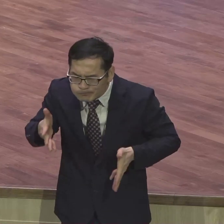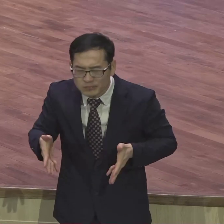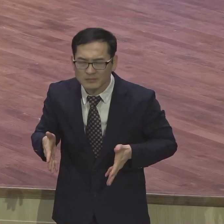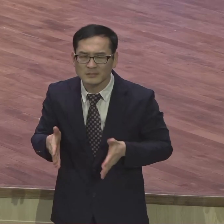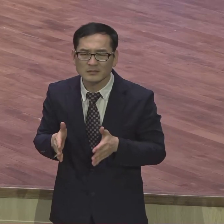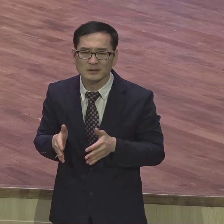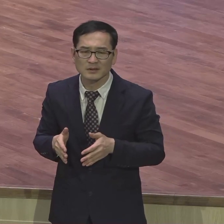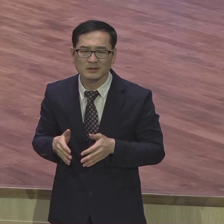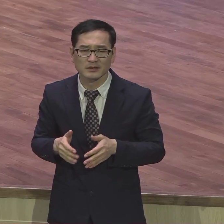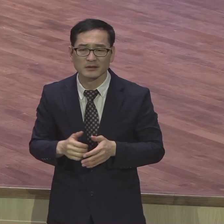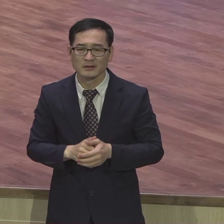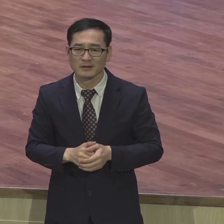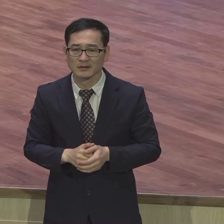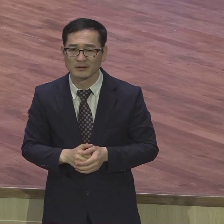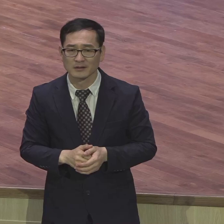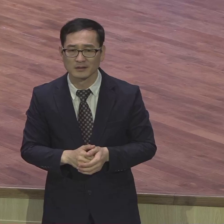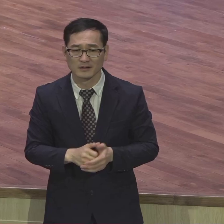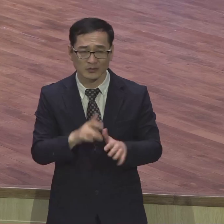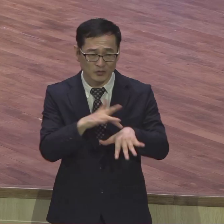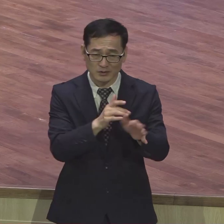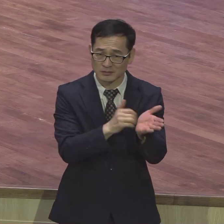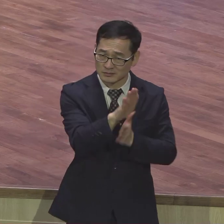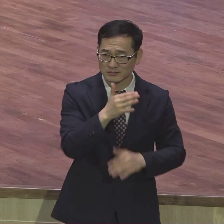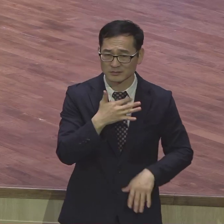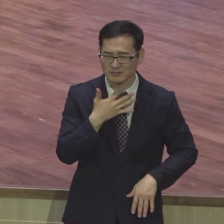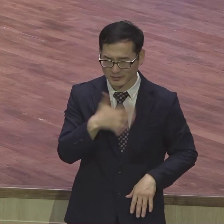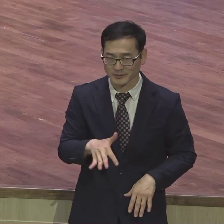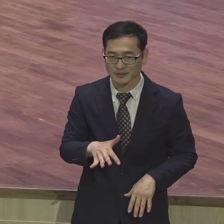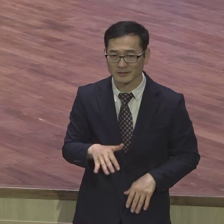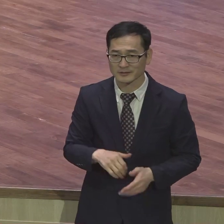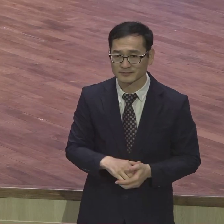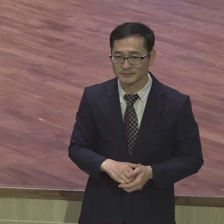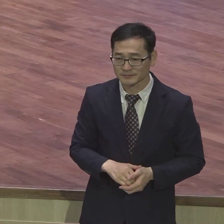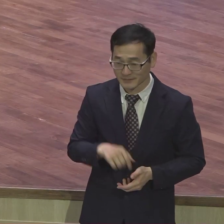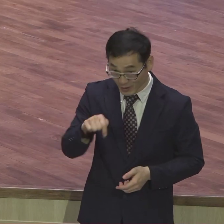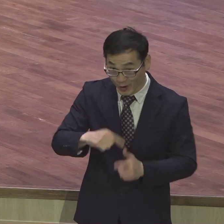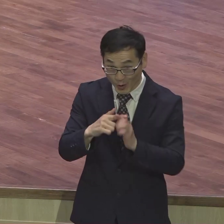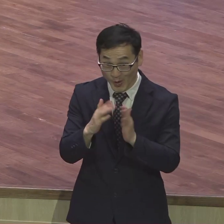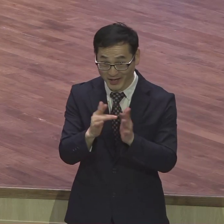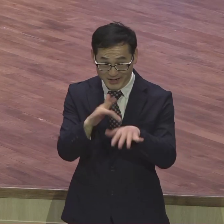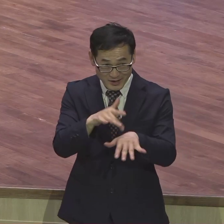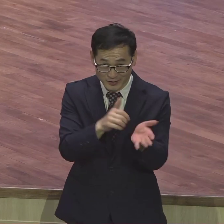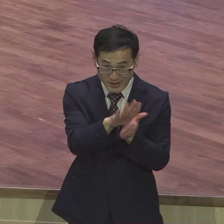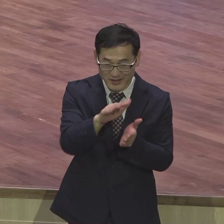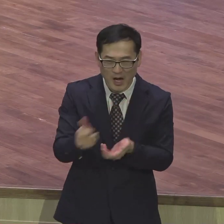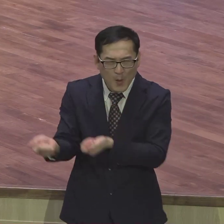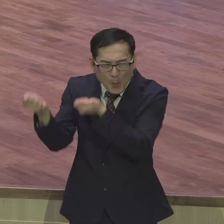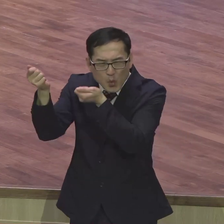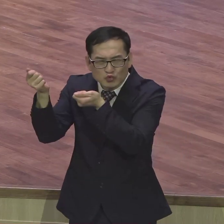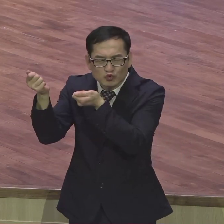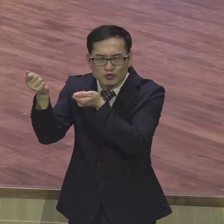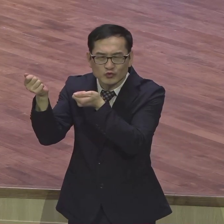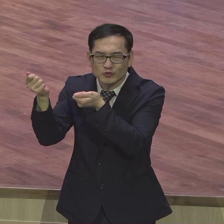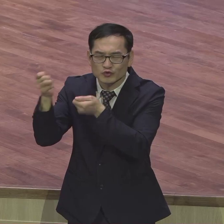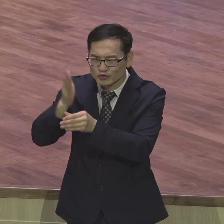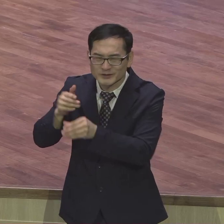그런 적이 없어요 우리 모교회는 그런 거 안 하는 교회예요 보수신앙 교회도 그런 거 몰라 그런데 귀신들이 와서